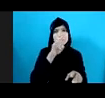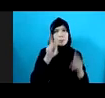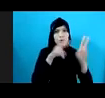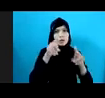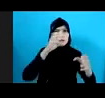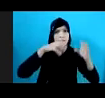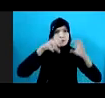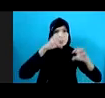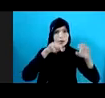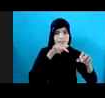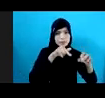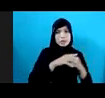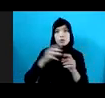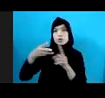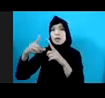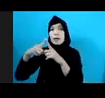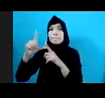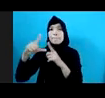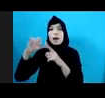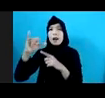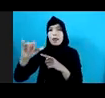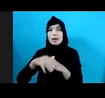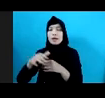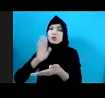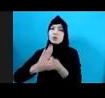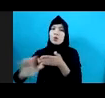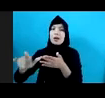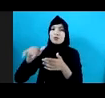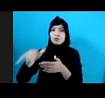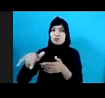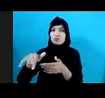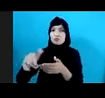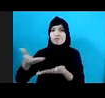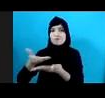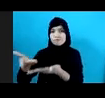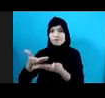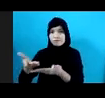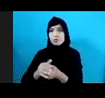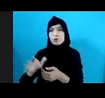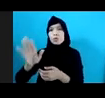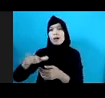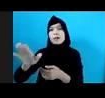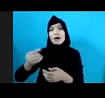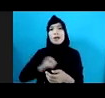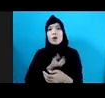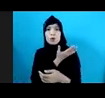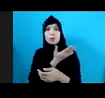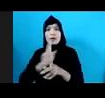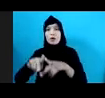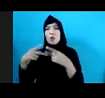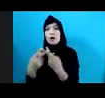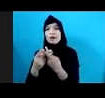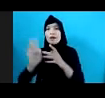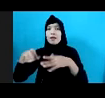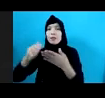Sedangkan Di Balai Itu Direct Services Untuk Anak-anak Korban Untuk Keluarga Maupun Komunitas